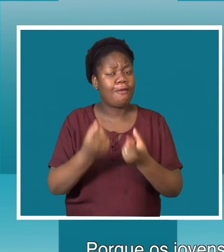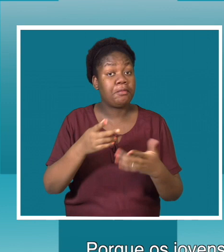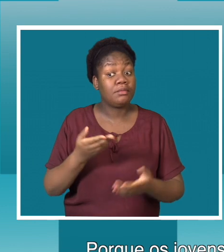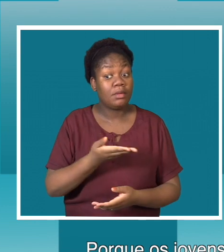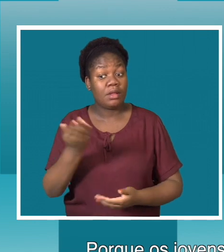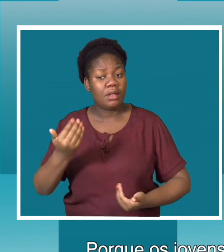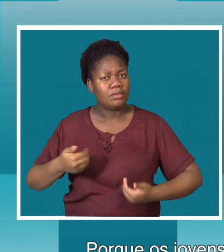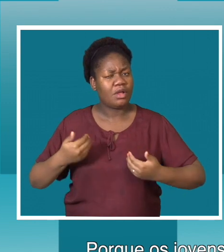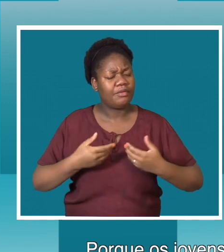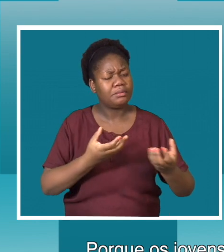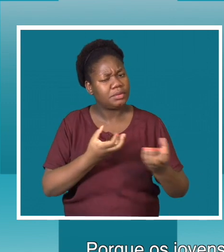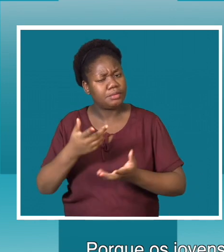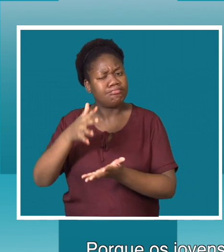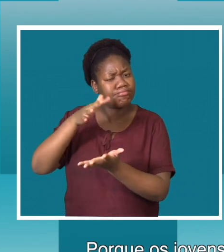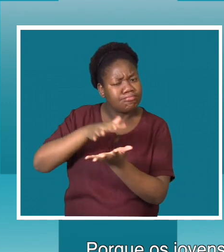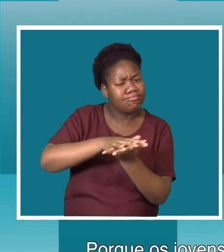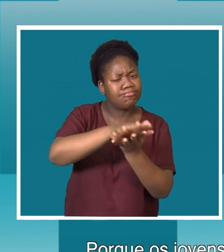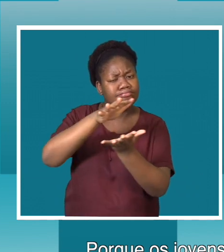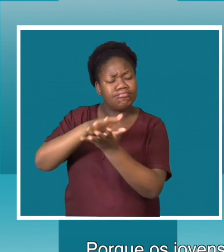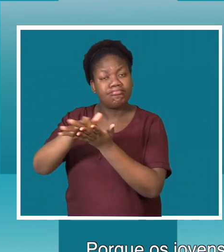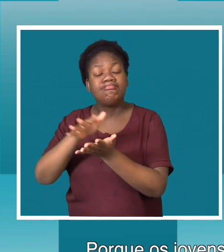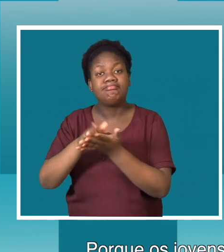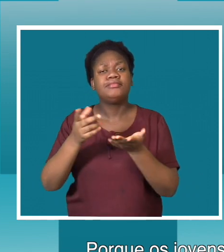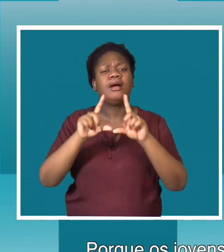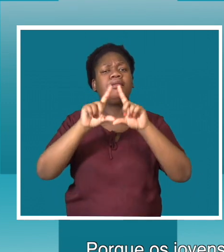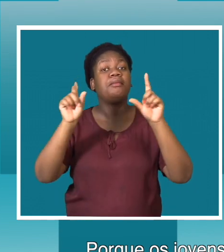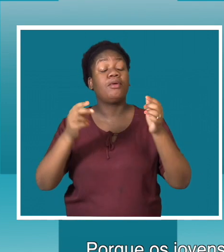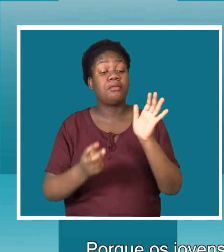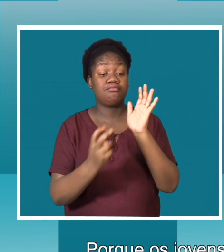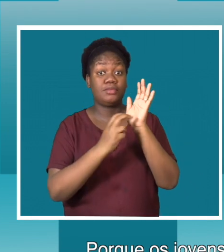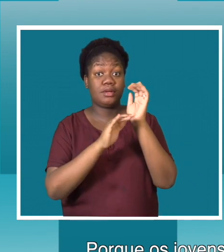explicação sobre a sua sexualidade esta deve aparecer de algum lugar